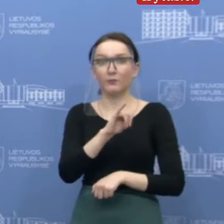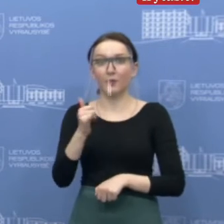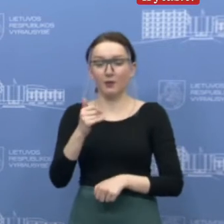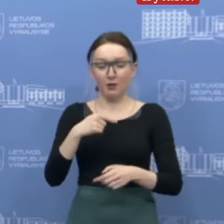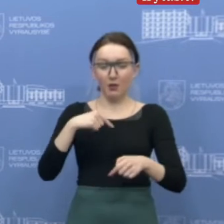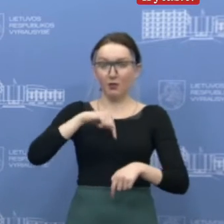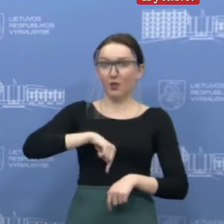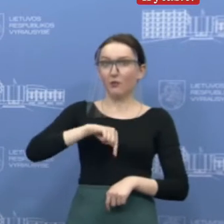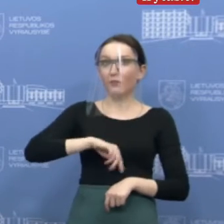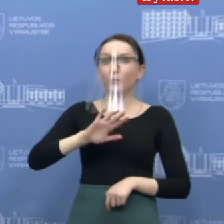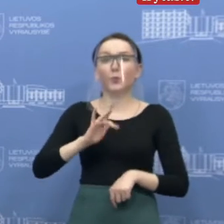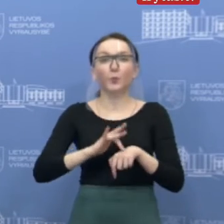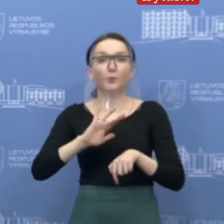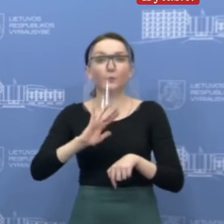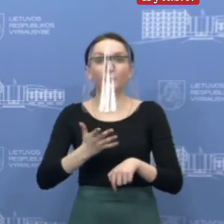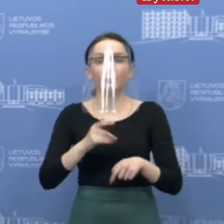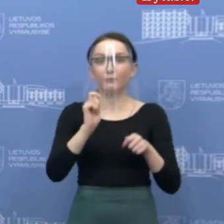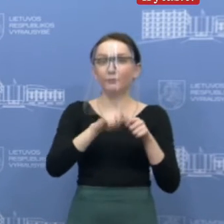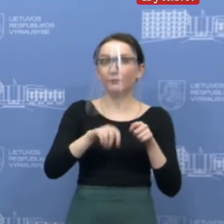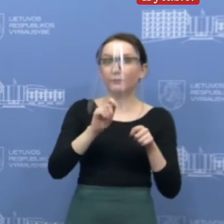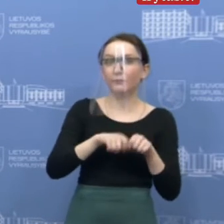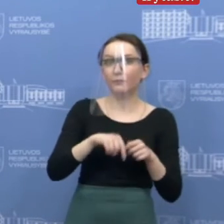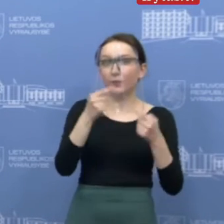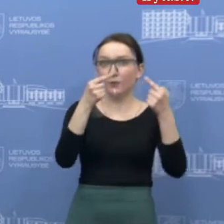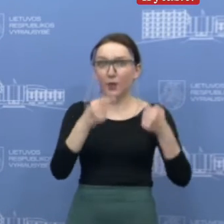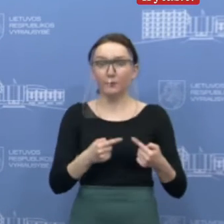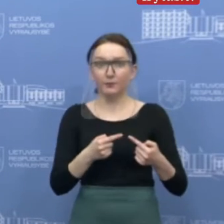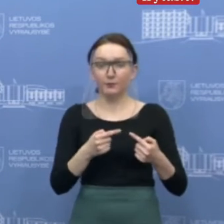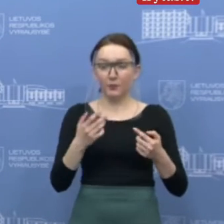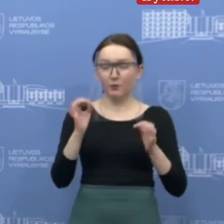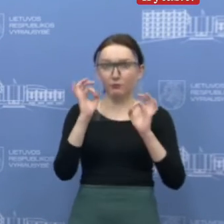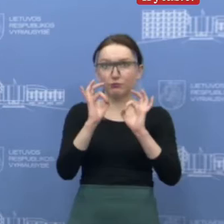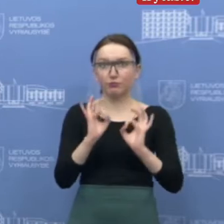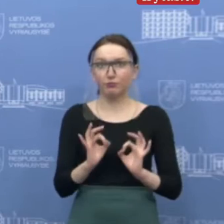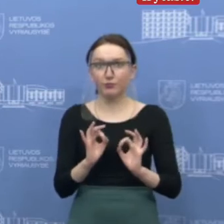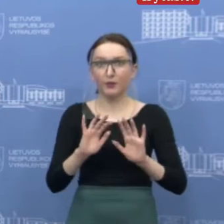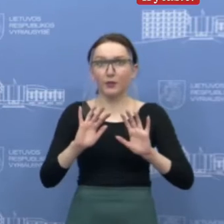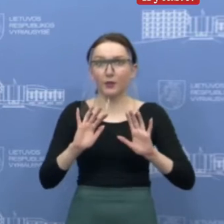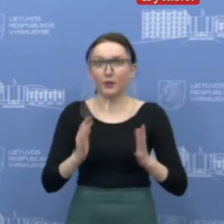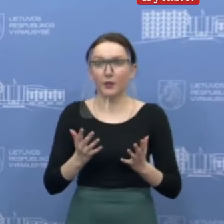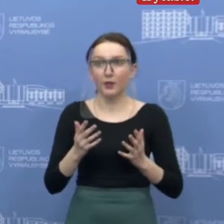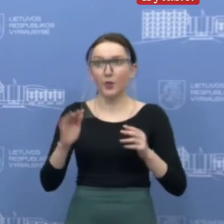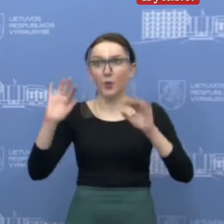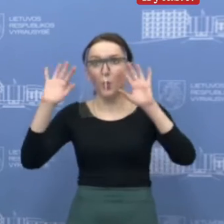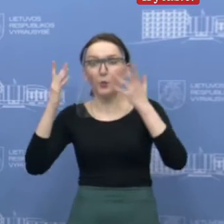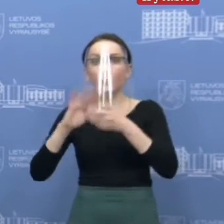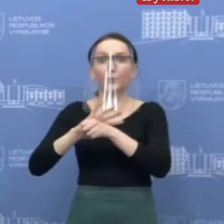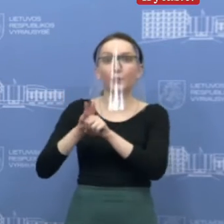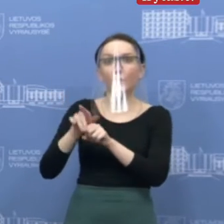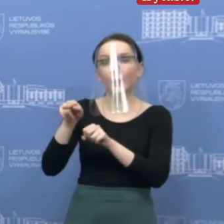simptomos savo pasitikrinti klausimyną. Ar jūs atitinkate simptomos, kurie galimai